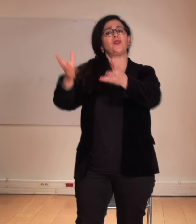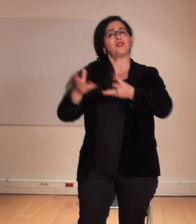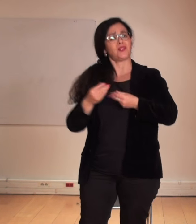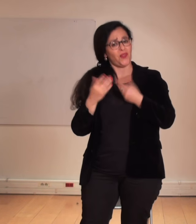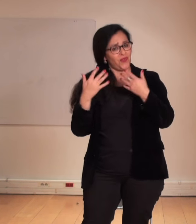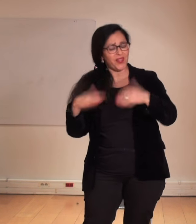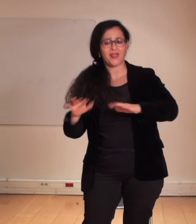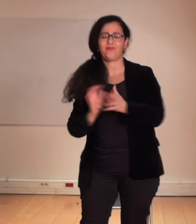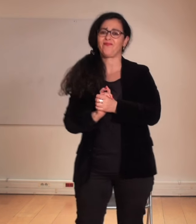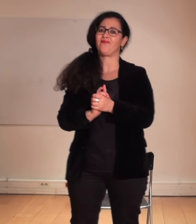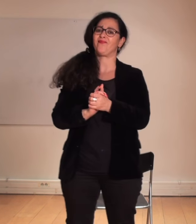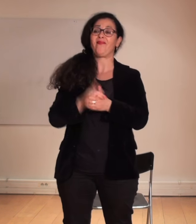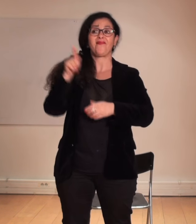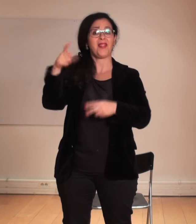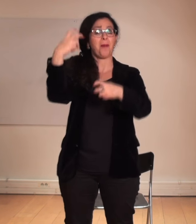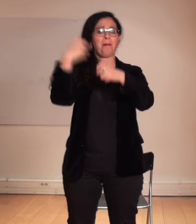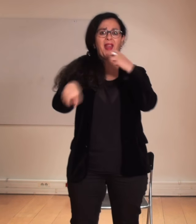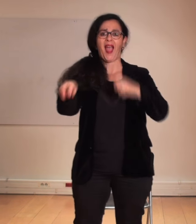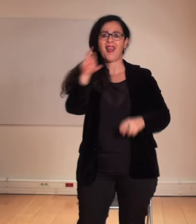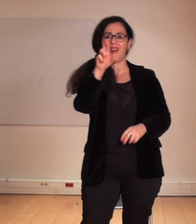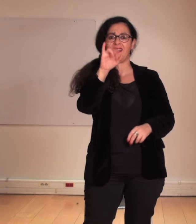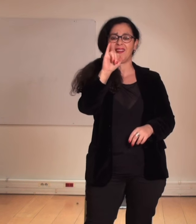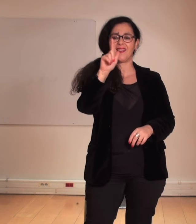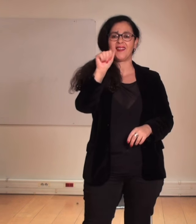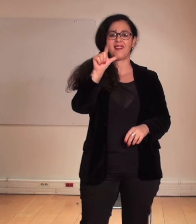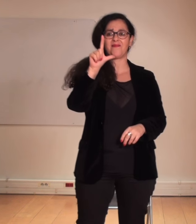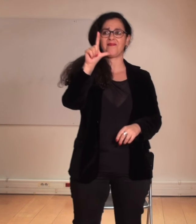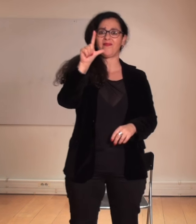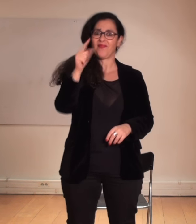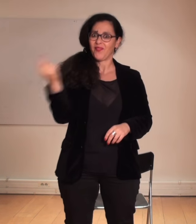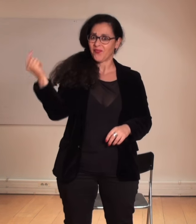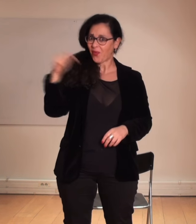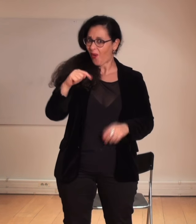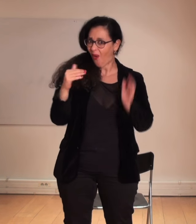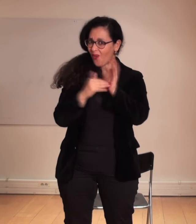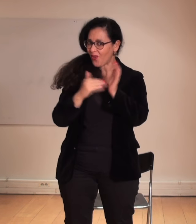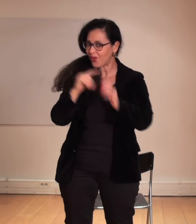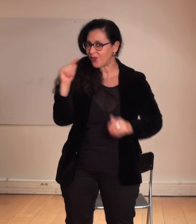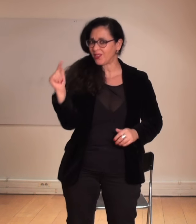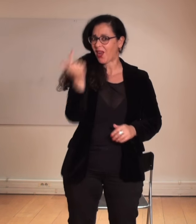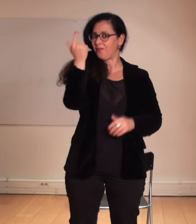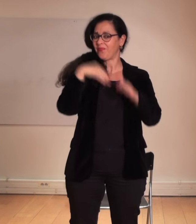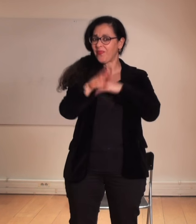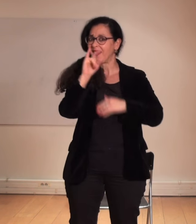avec cette pièce presse, qui tourne déjà depuis 8 ans dans le monde entier.